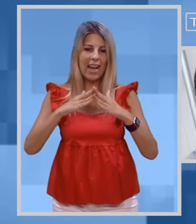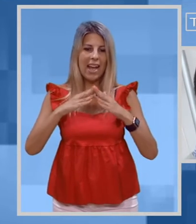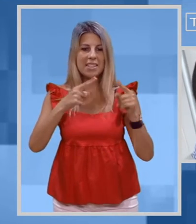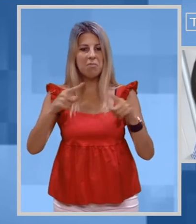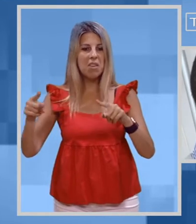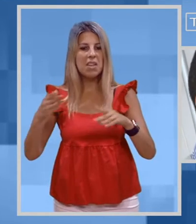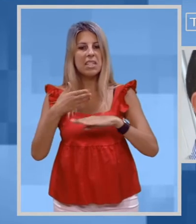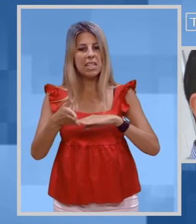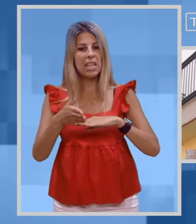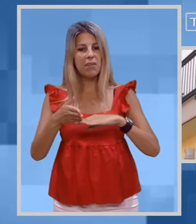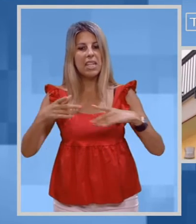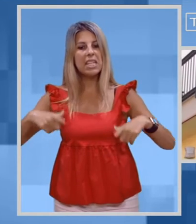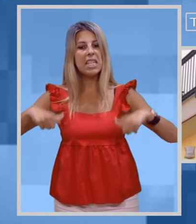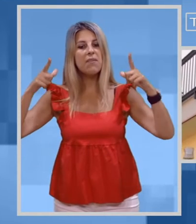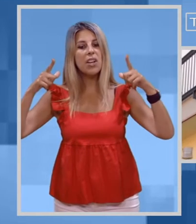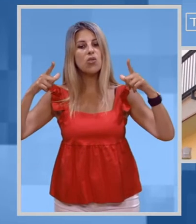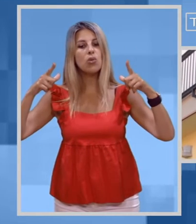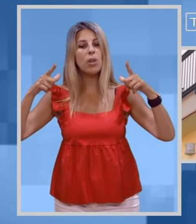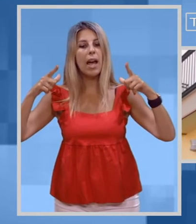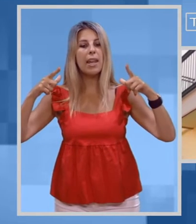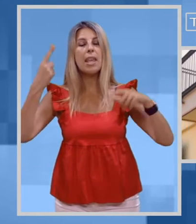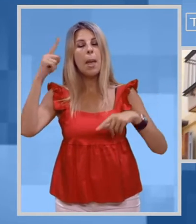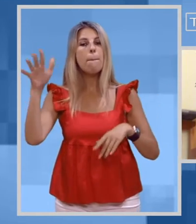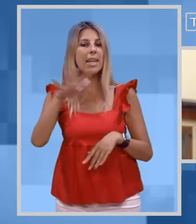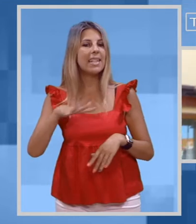infrastrutturali a favore del territorio.